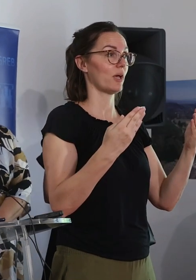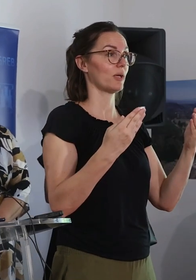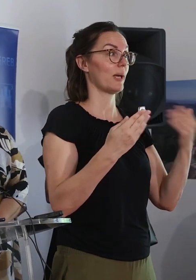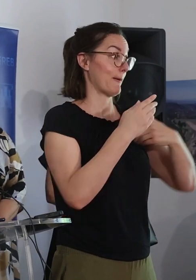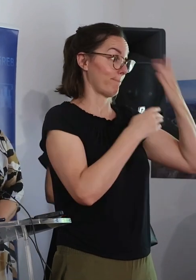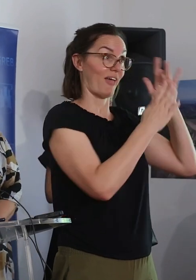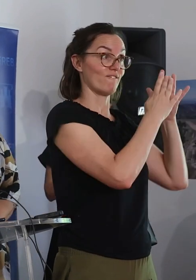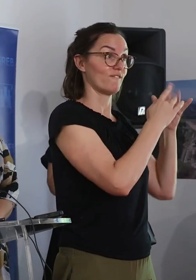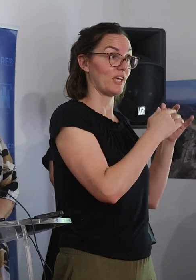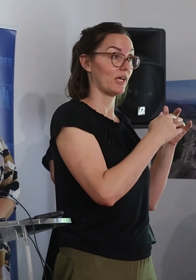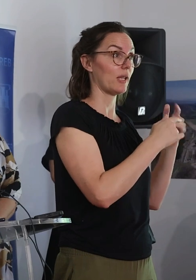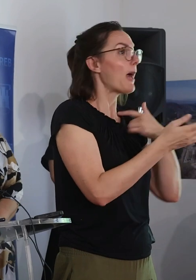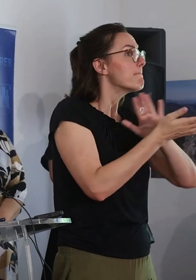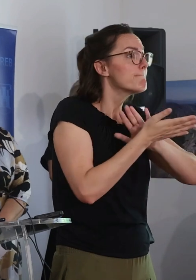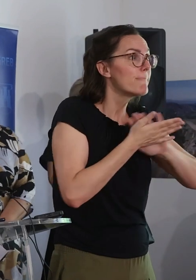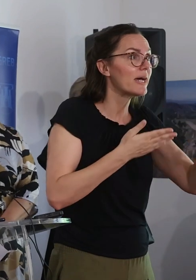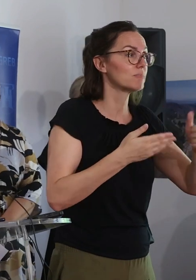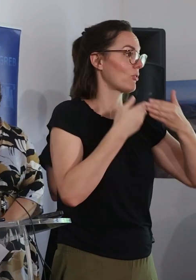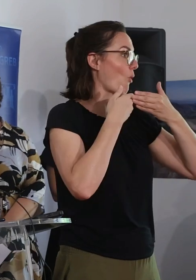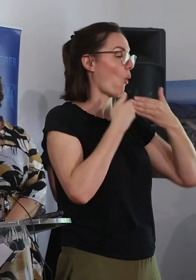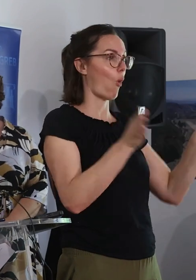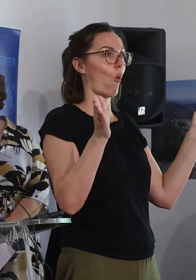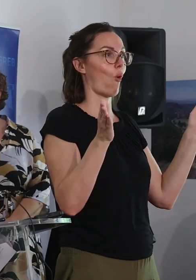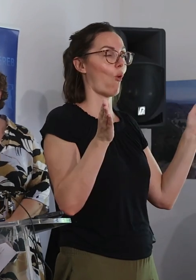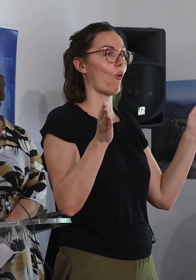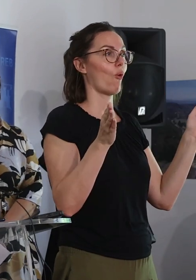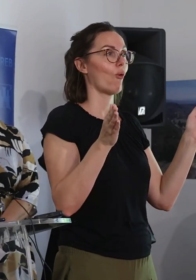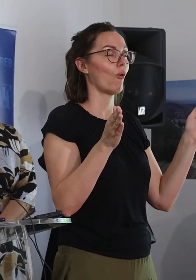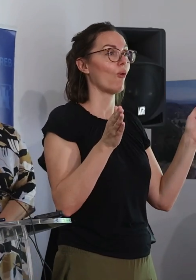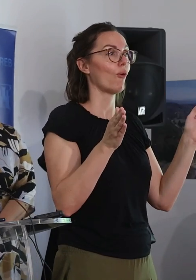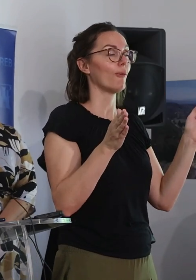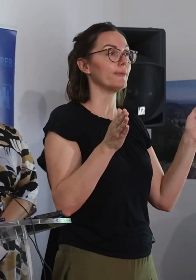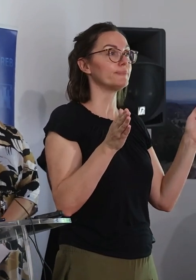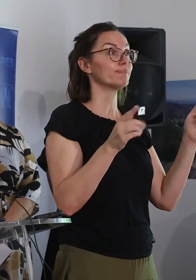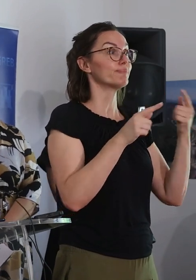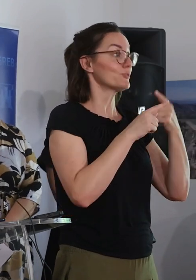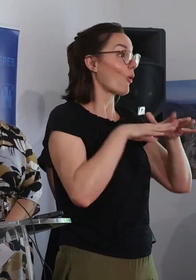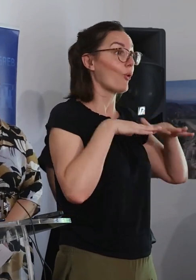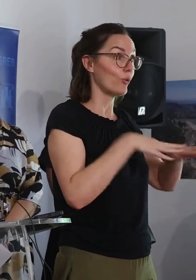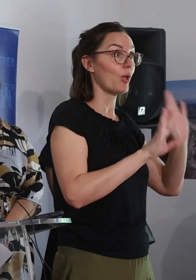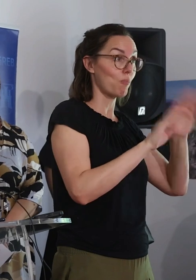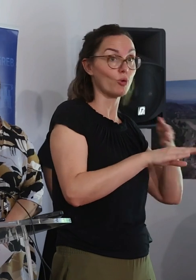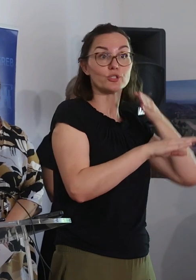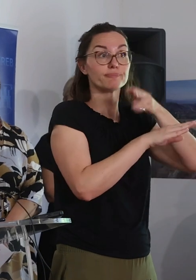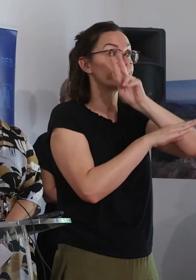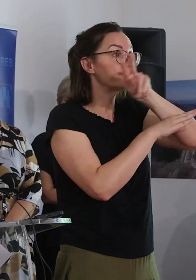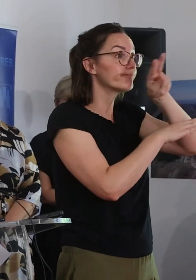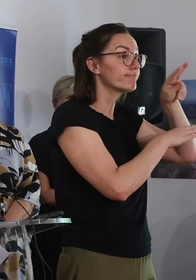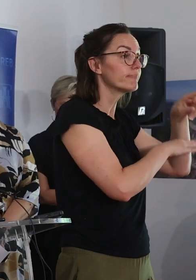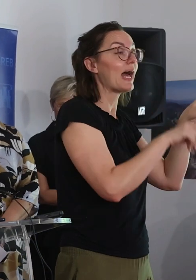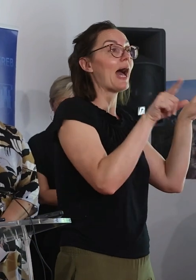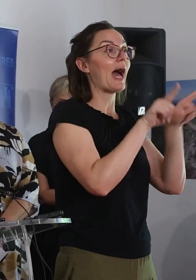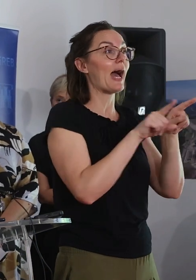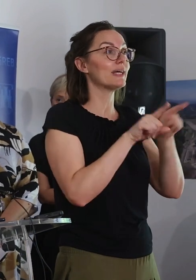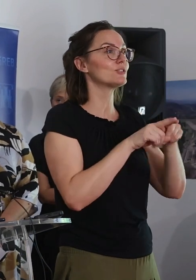je prošli vikend besplatno otvorio svoje vrata, ne samo kako bi posjetitelji mogli razgljati izlužbu, nego